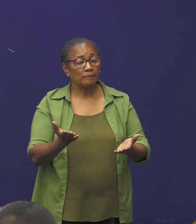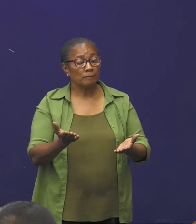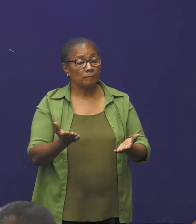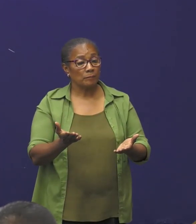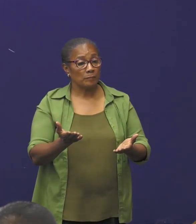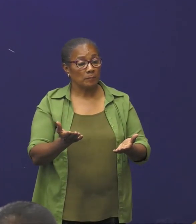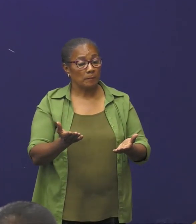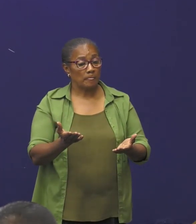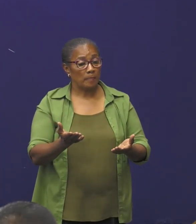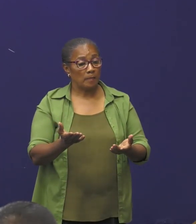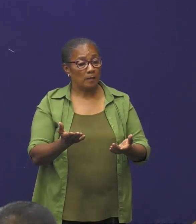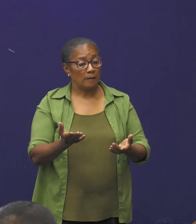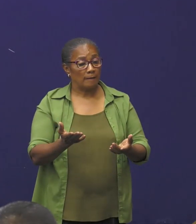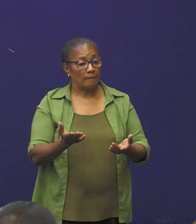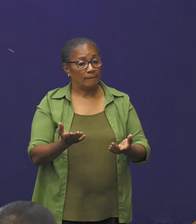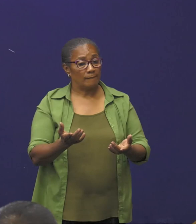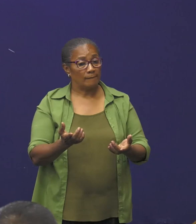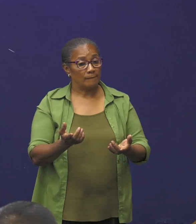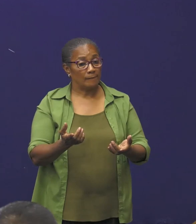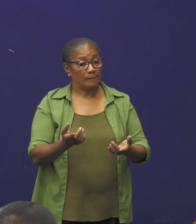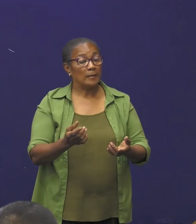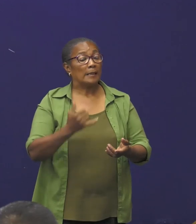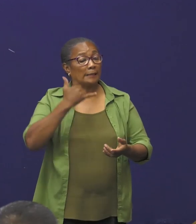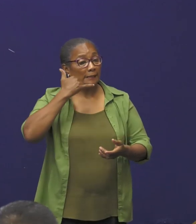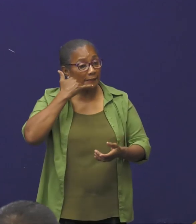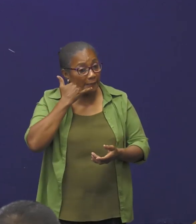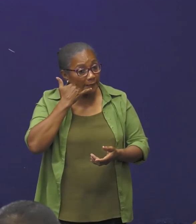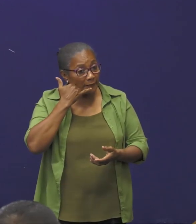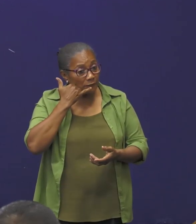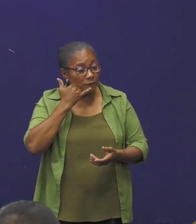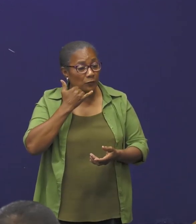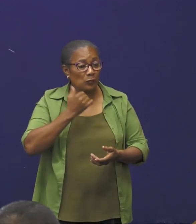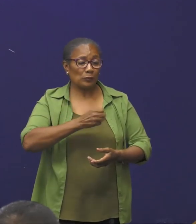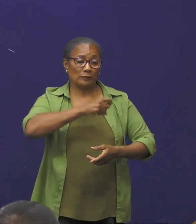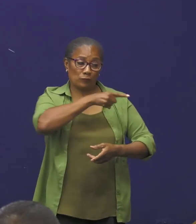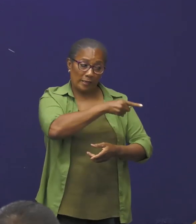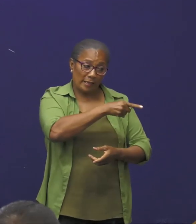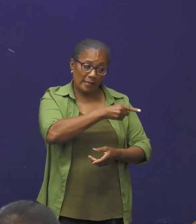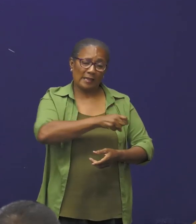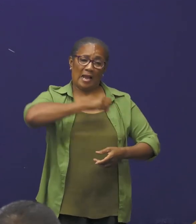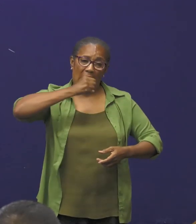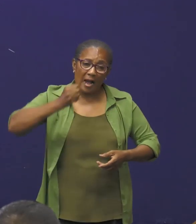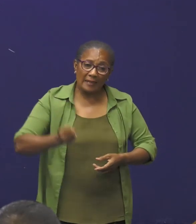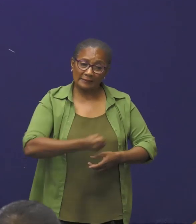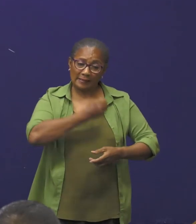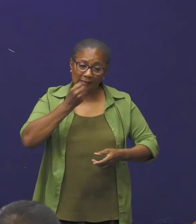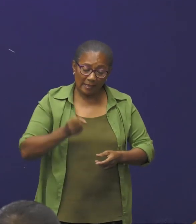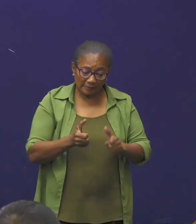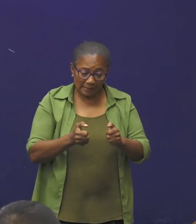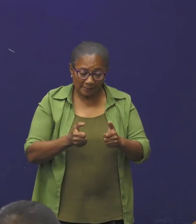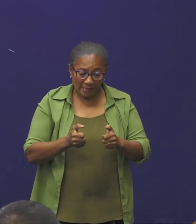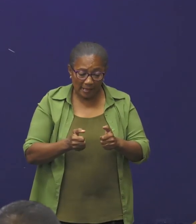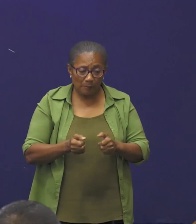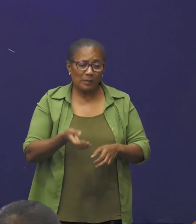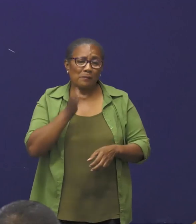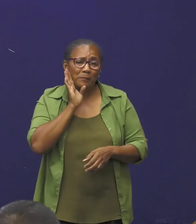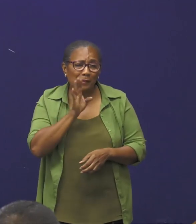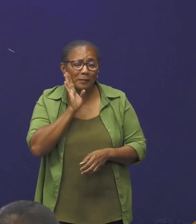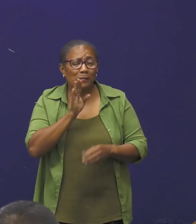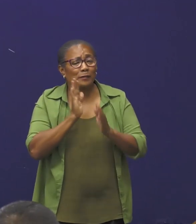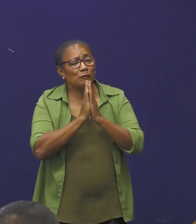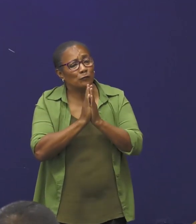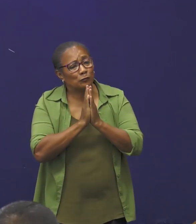Ja, dus mijn telefoon constant, mijn app constant, mijn kistussenverzoek,